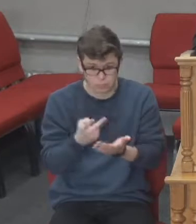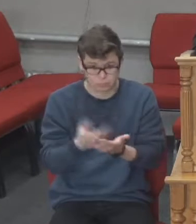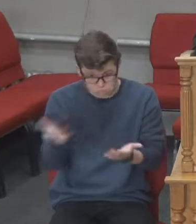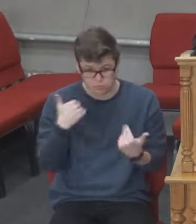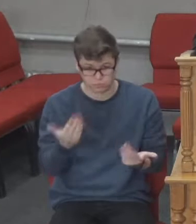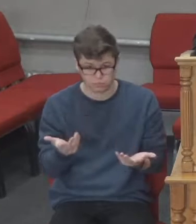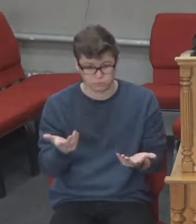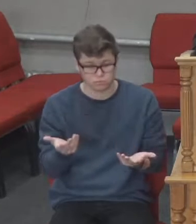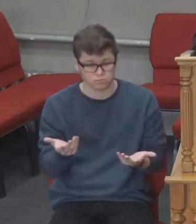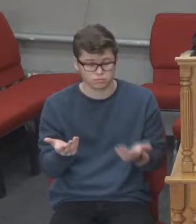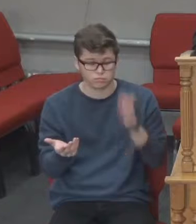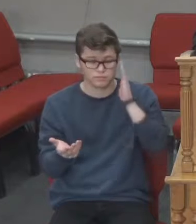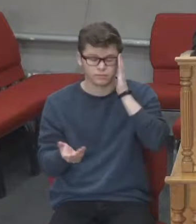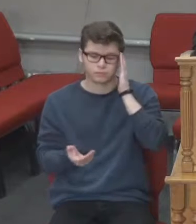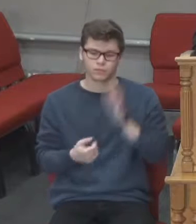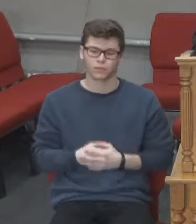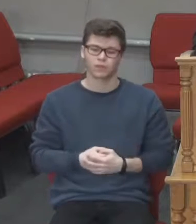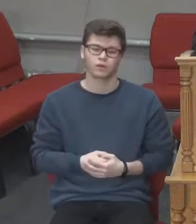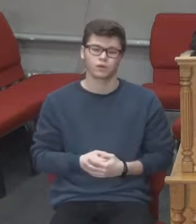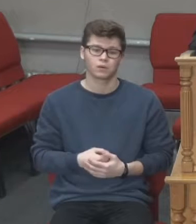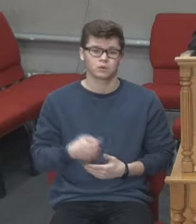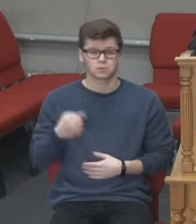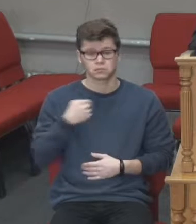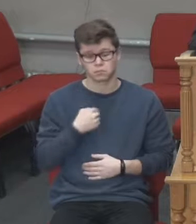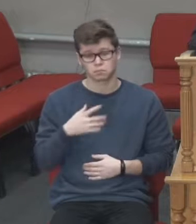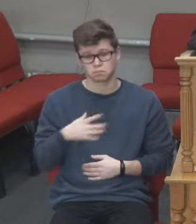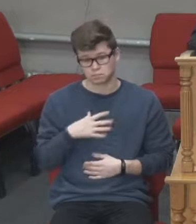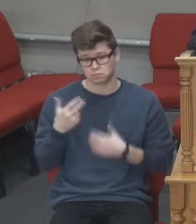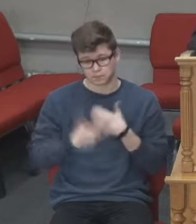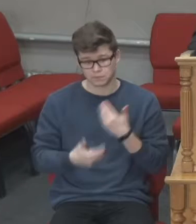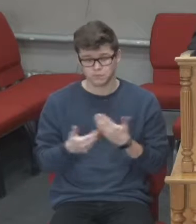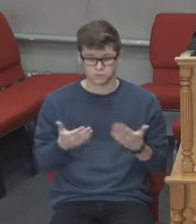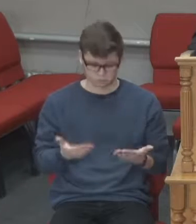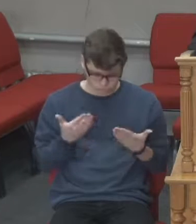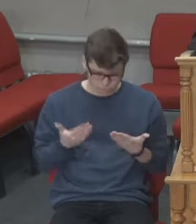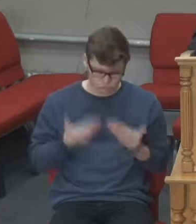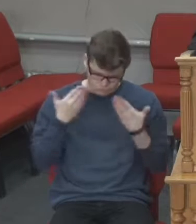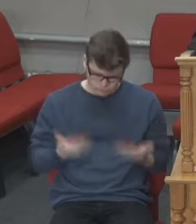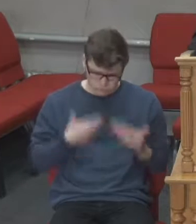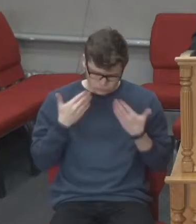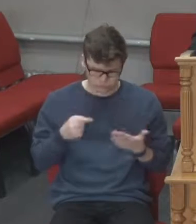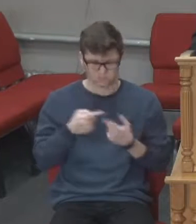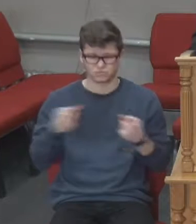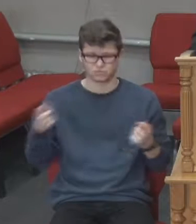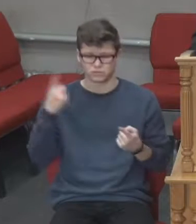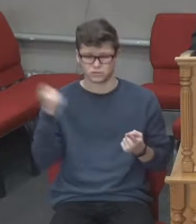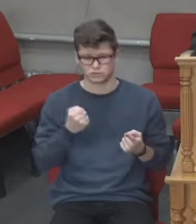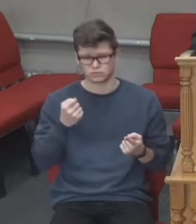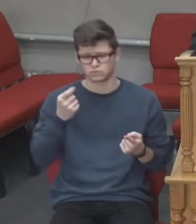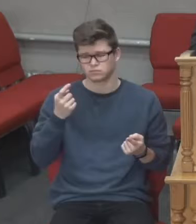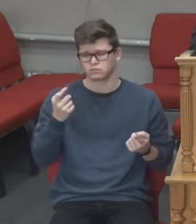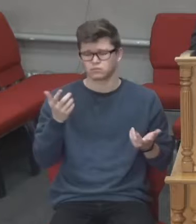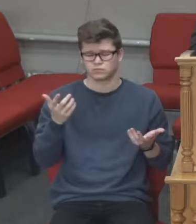про ці останні події. І я брав Біблію, читав її останній тиждень, півтора,